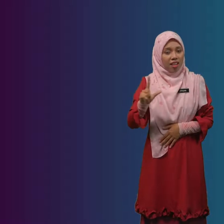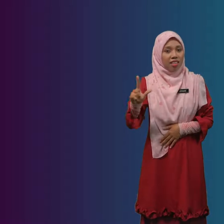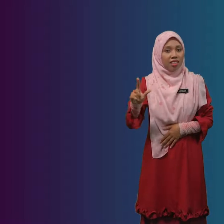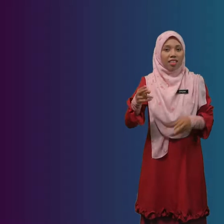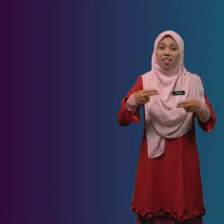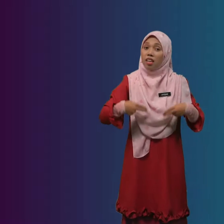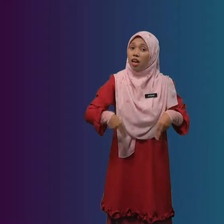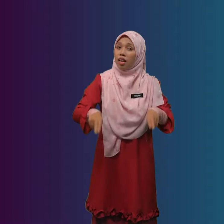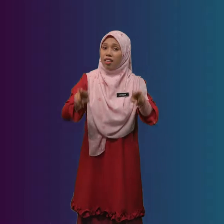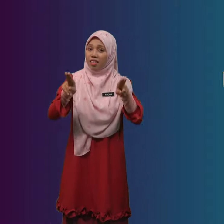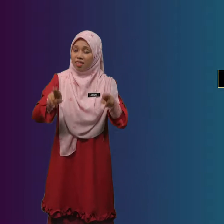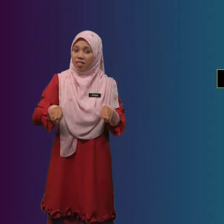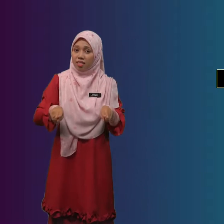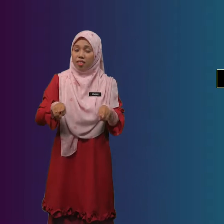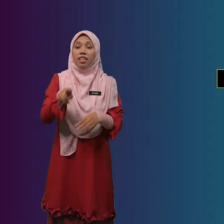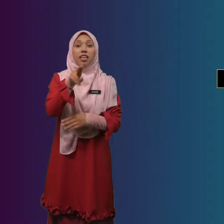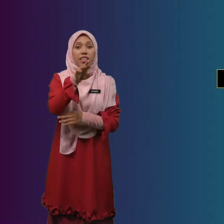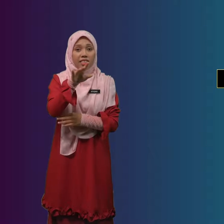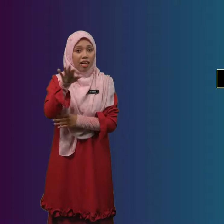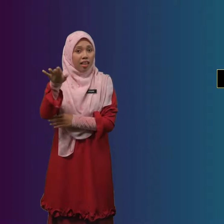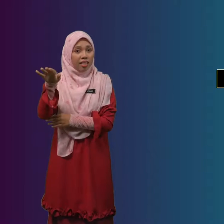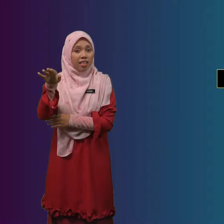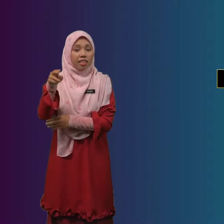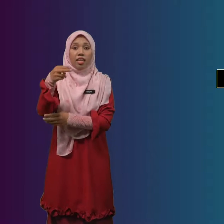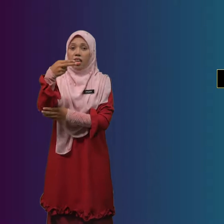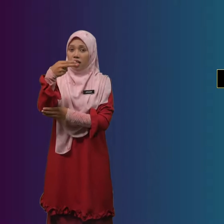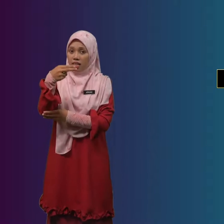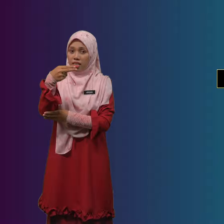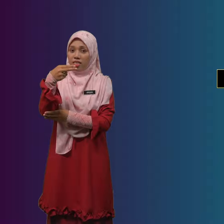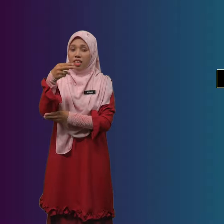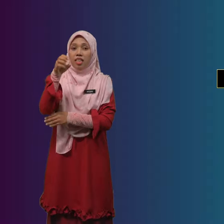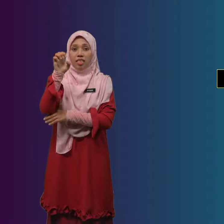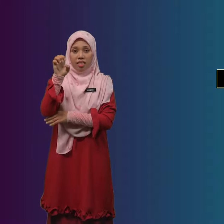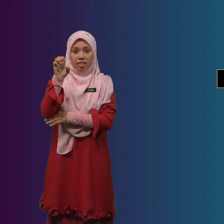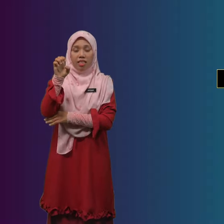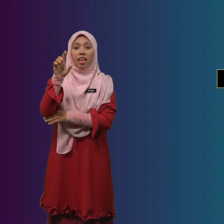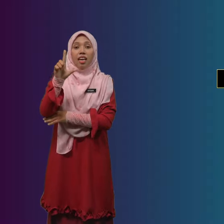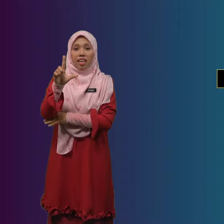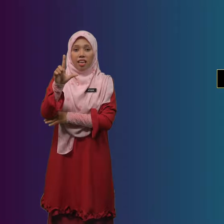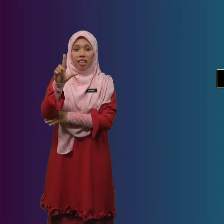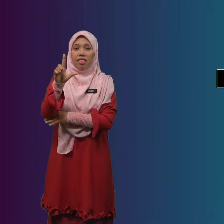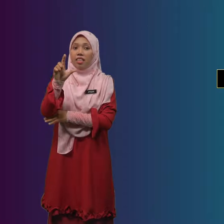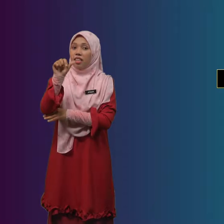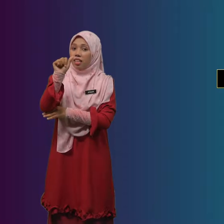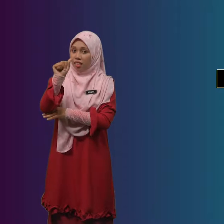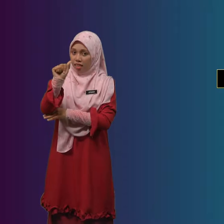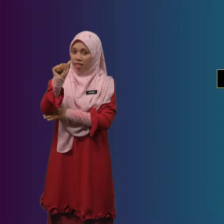Helai Hejaan H E L A